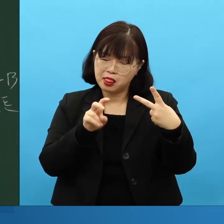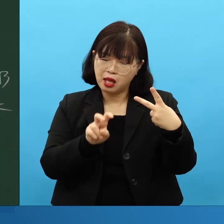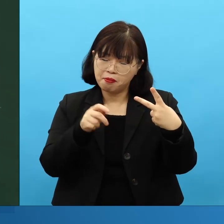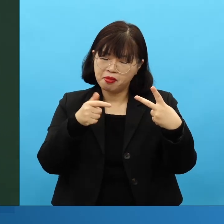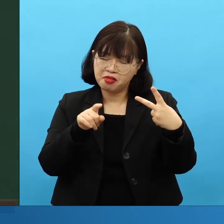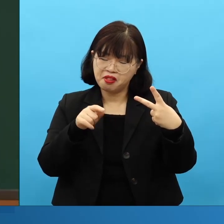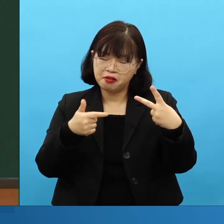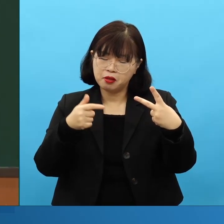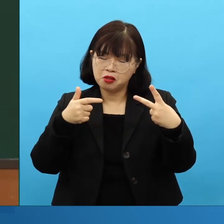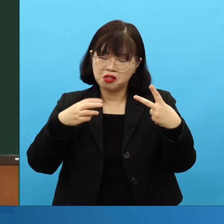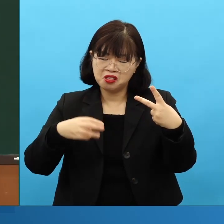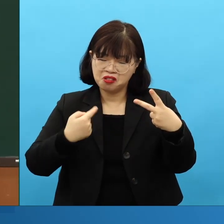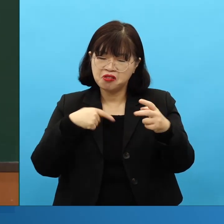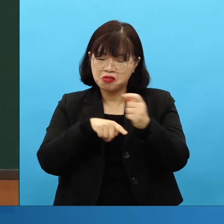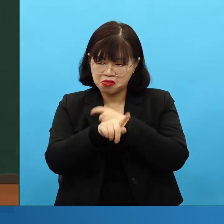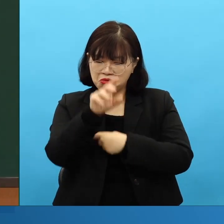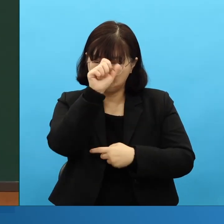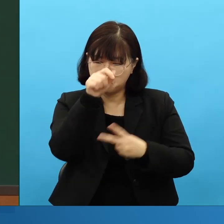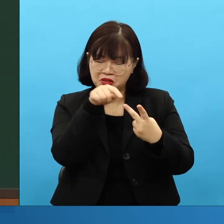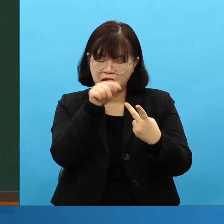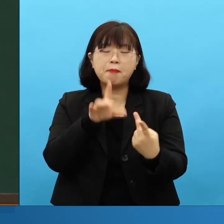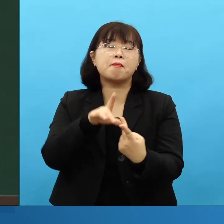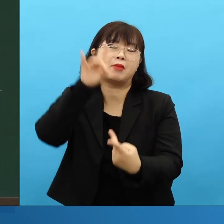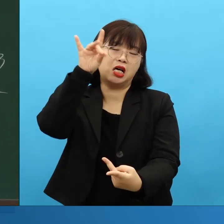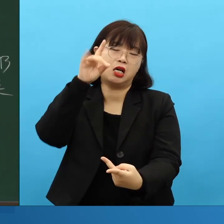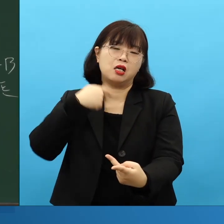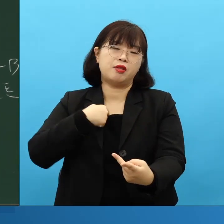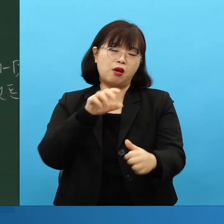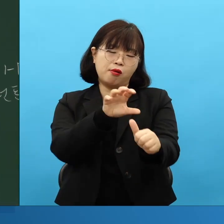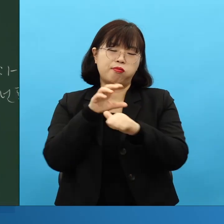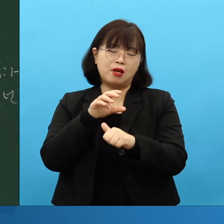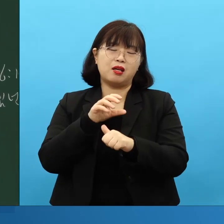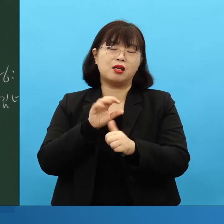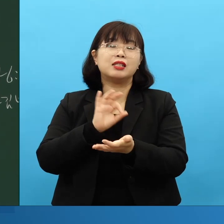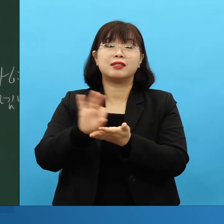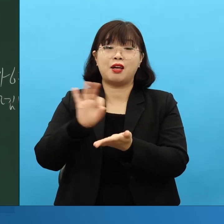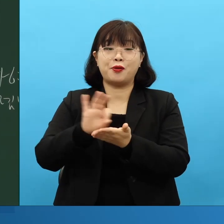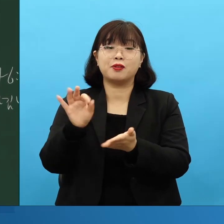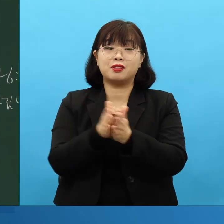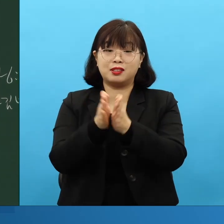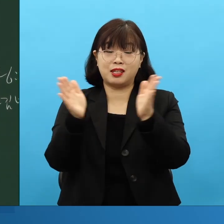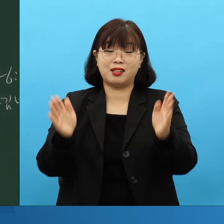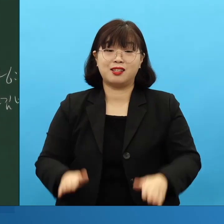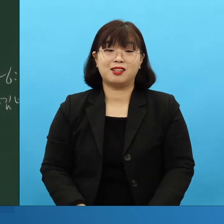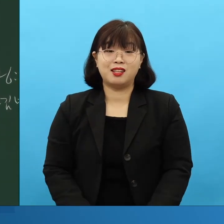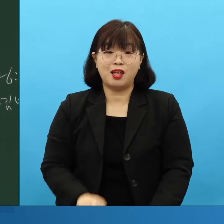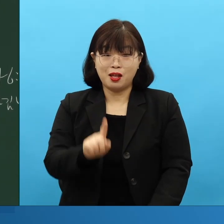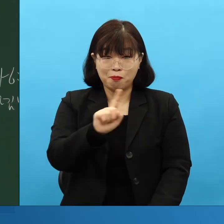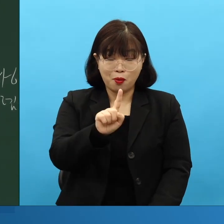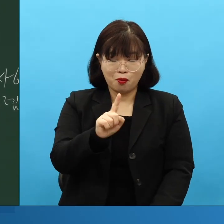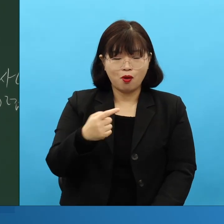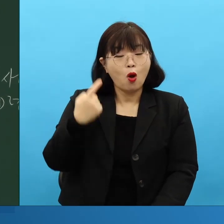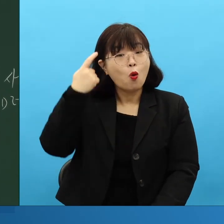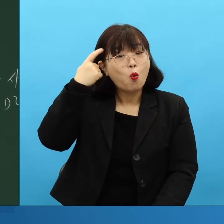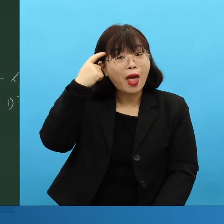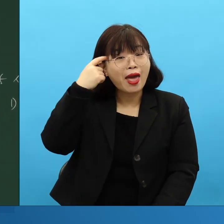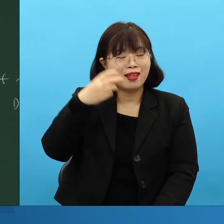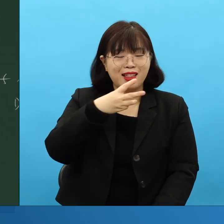남아있다, 이것도 remnant입니다. And it could be something that remains. 음식 쓰레기 있죠. 그것보다도 remnant